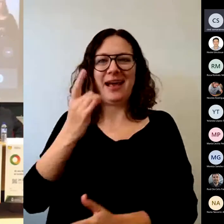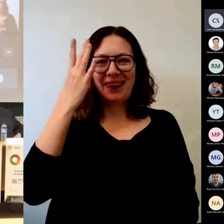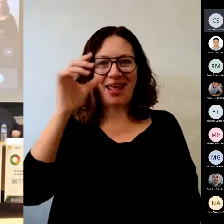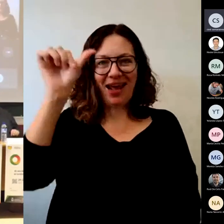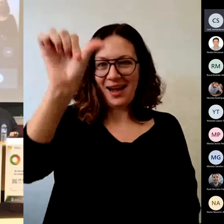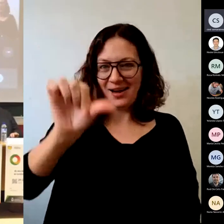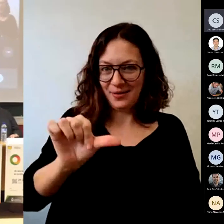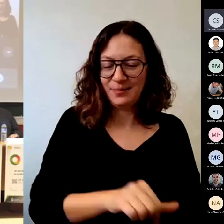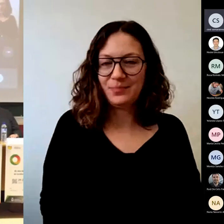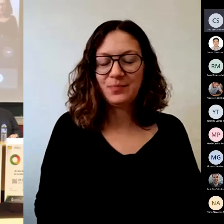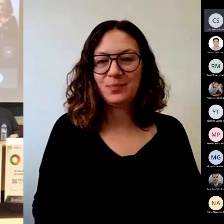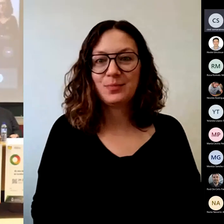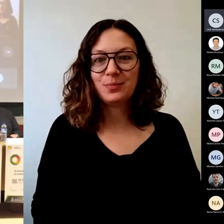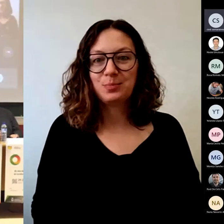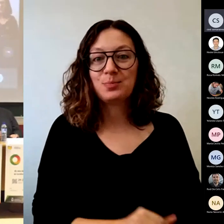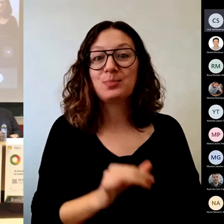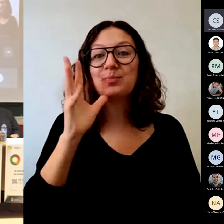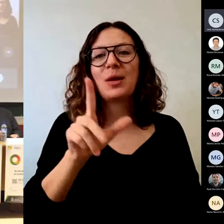Vamos con la siguiente pregunta.